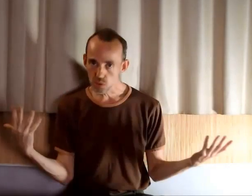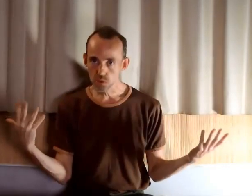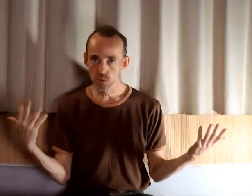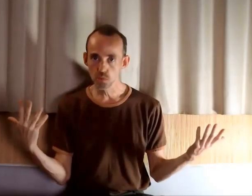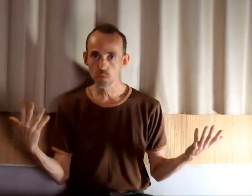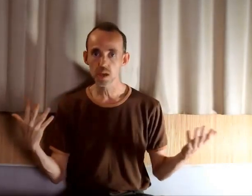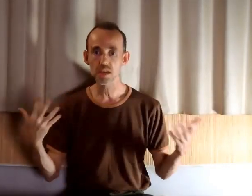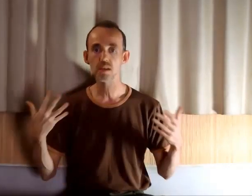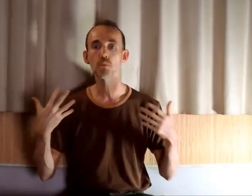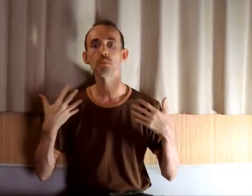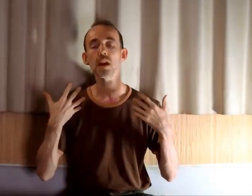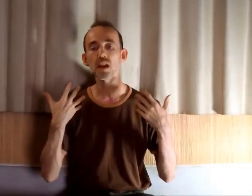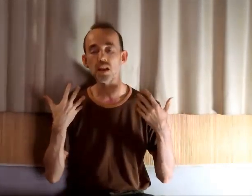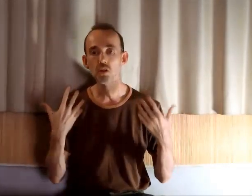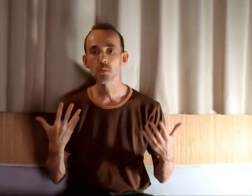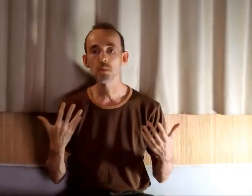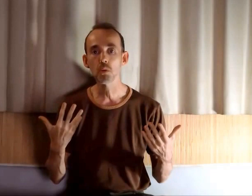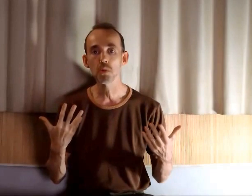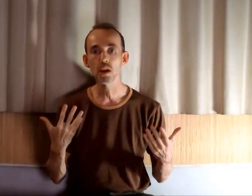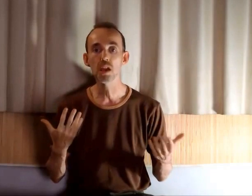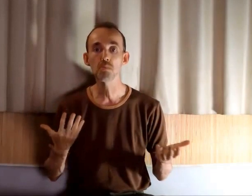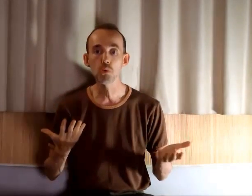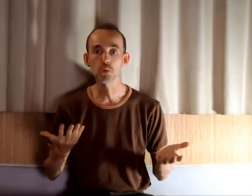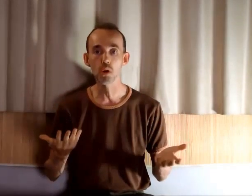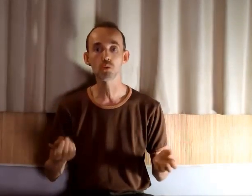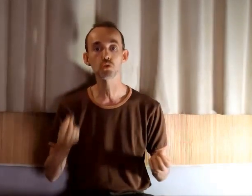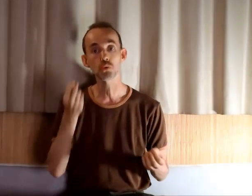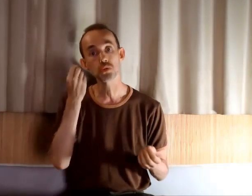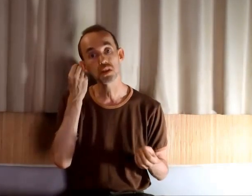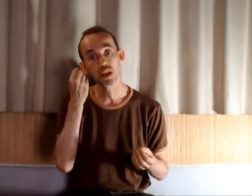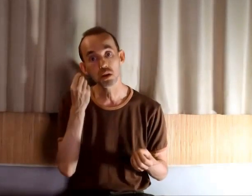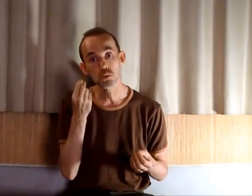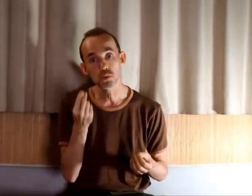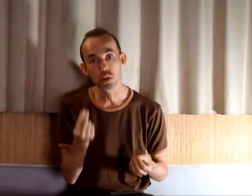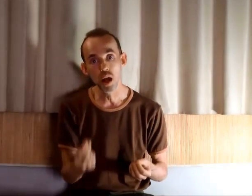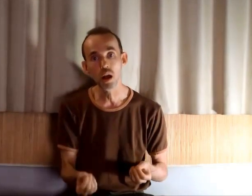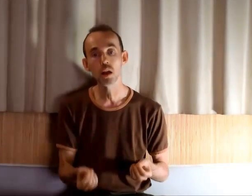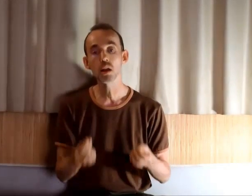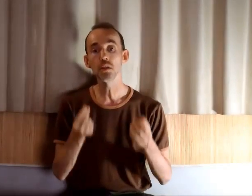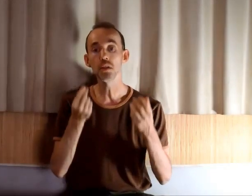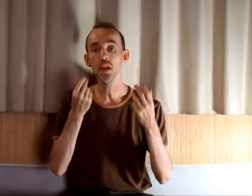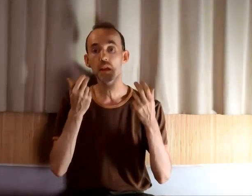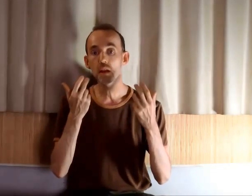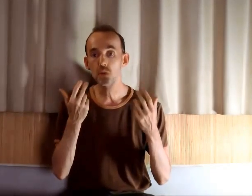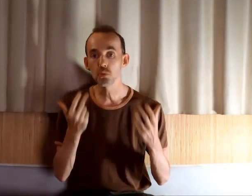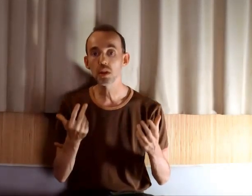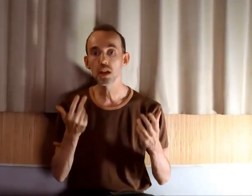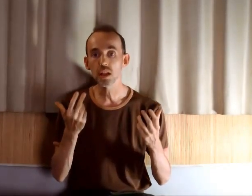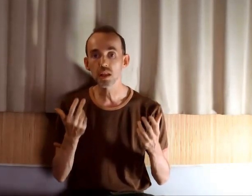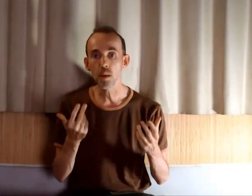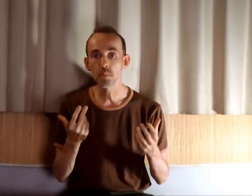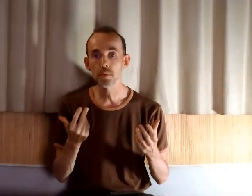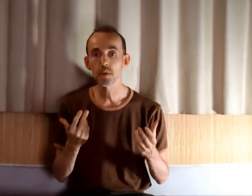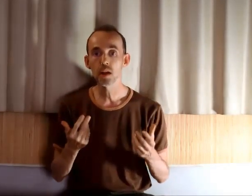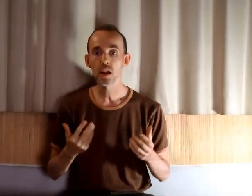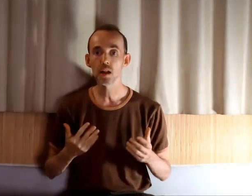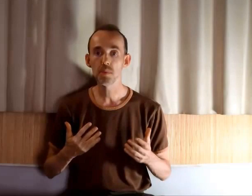s'ouvrent et ça vous fait énormément de bien. Et pourtant, je considère que cela n'est qu'une étape. Les